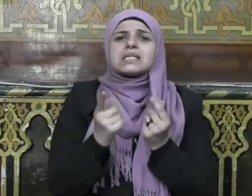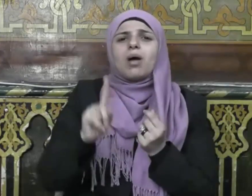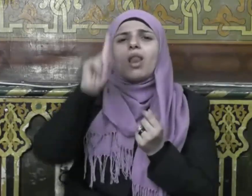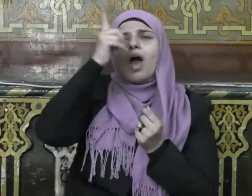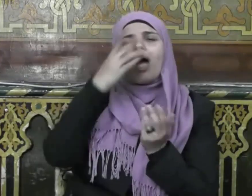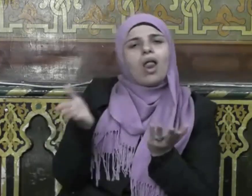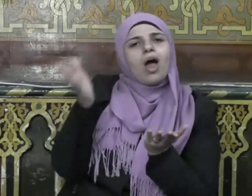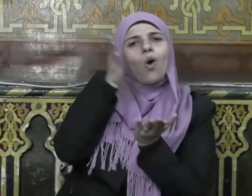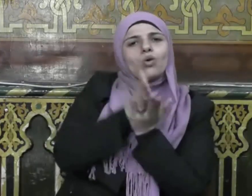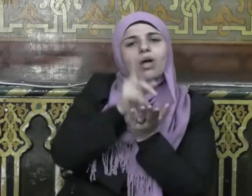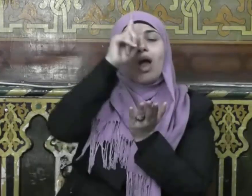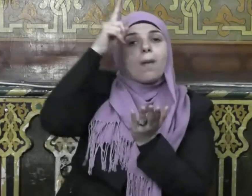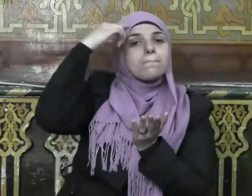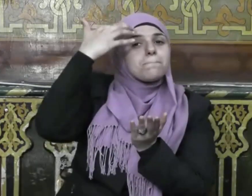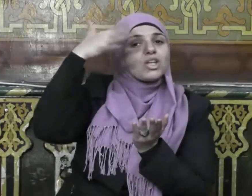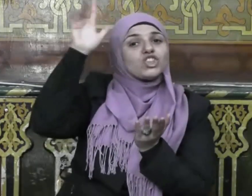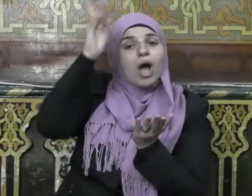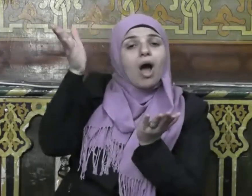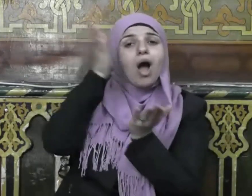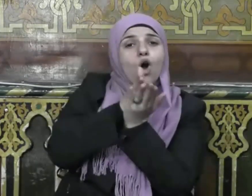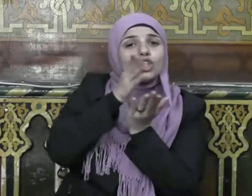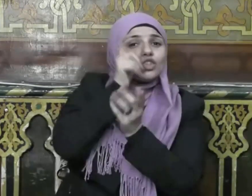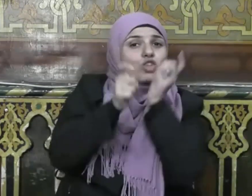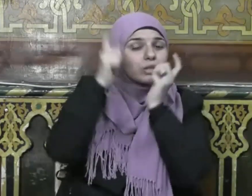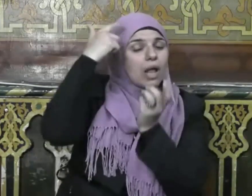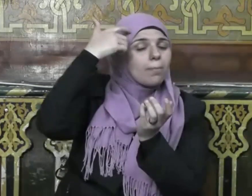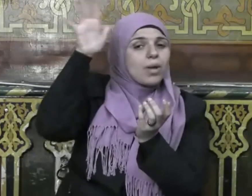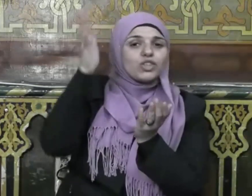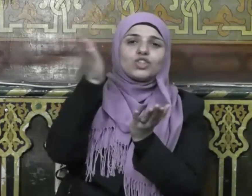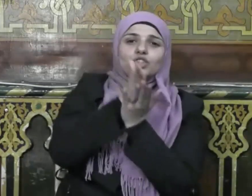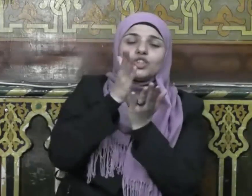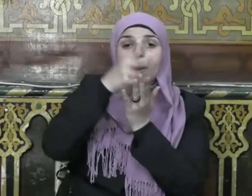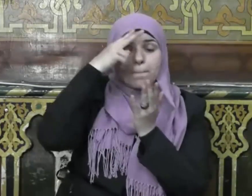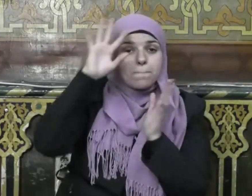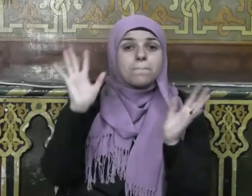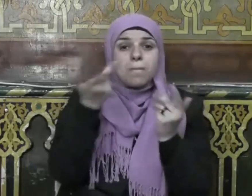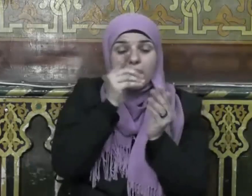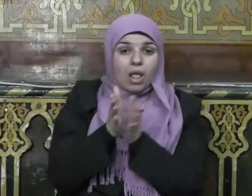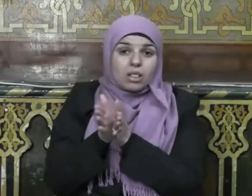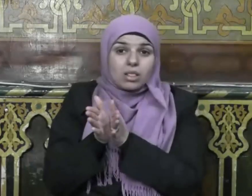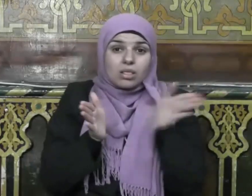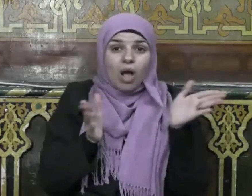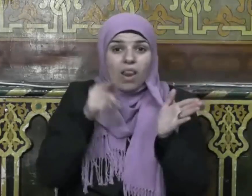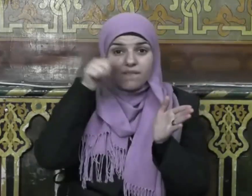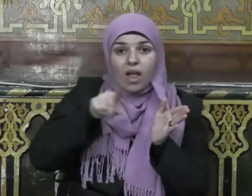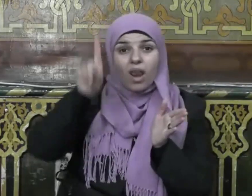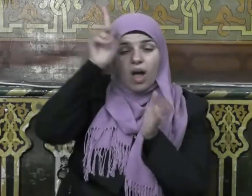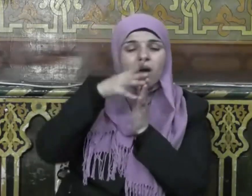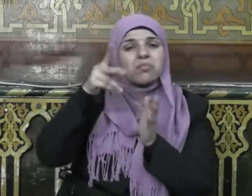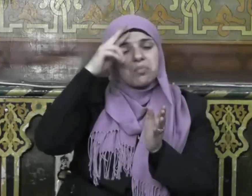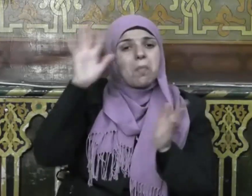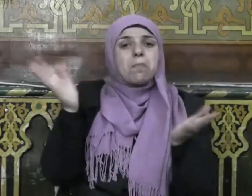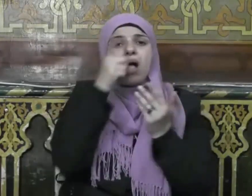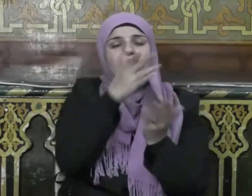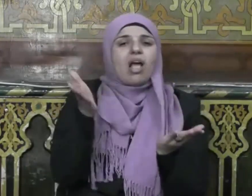هدى الله يهدي به من يشاء ومن يضل الله فما له من هاد